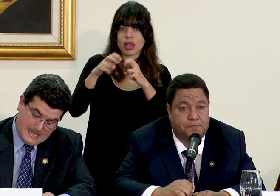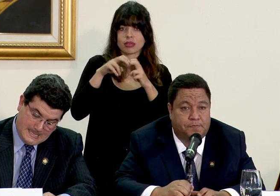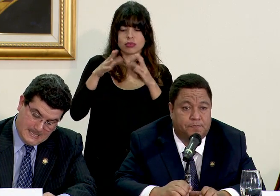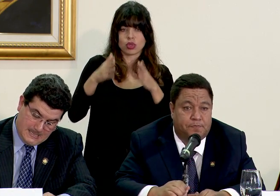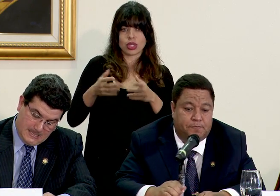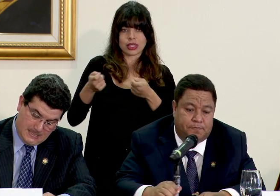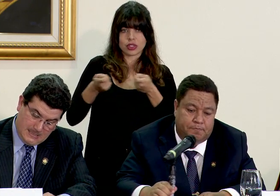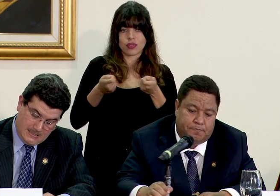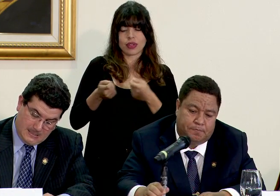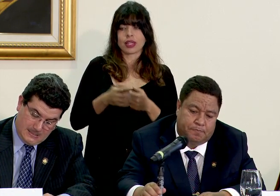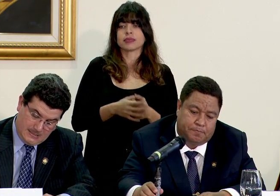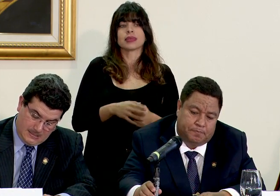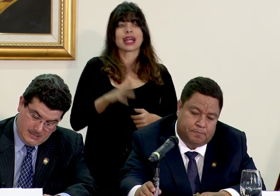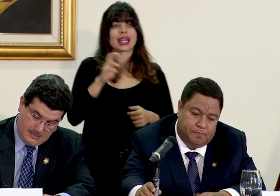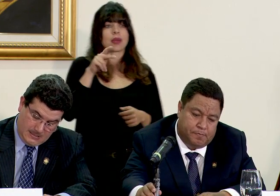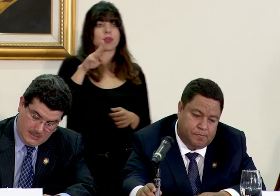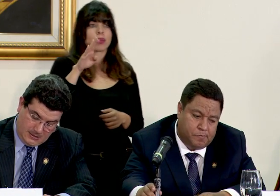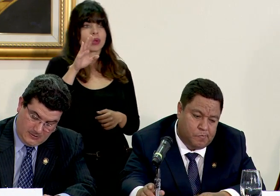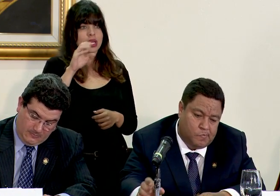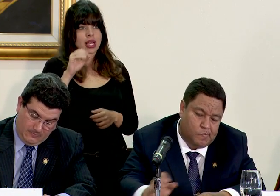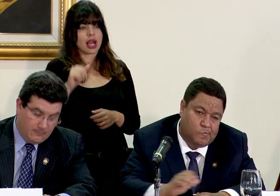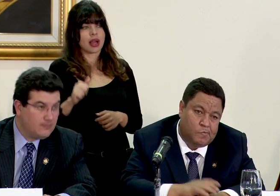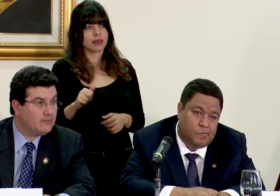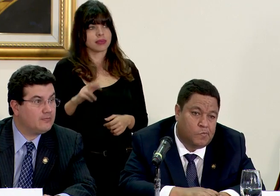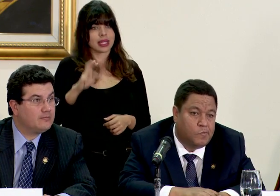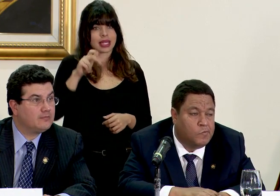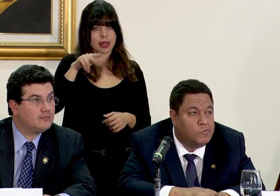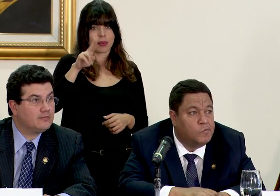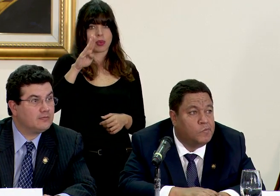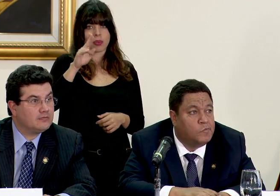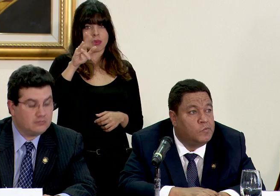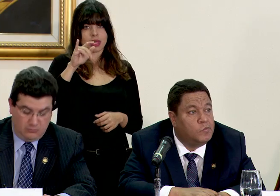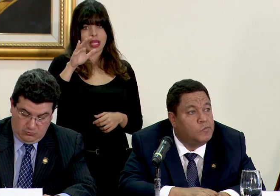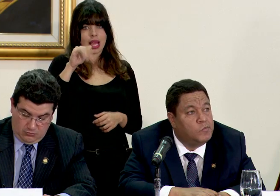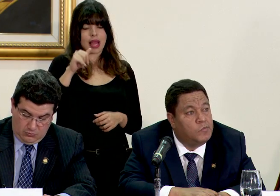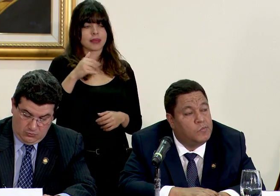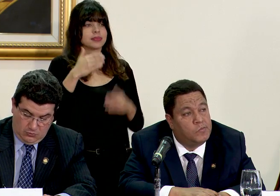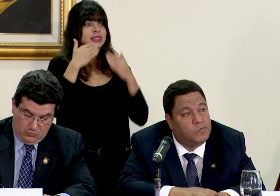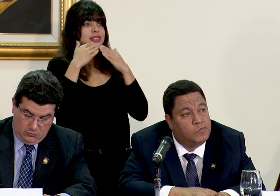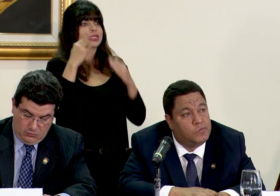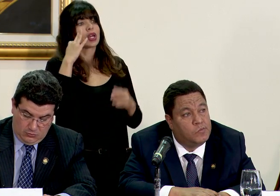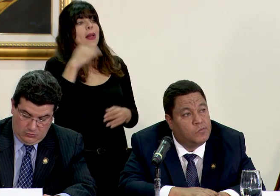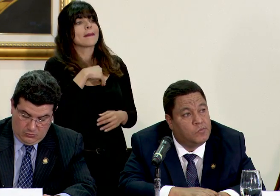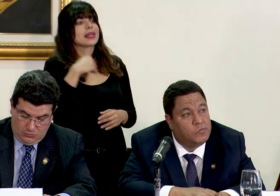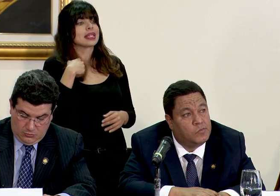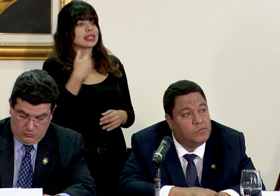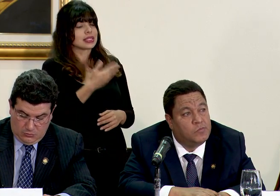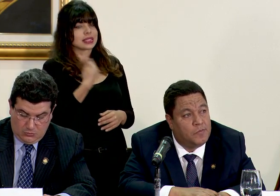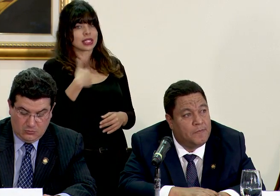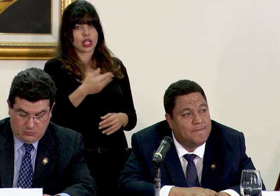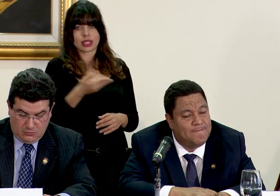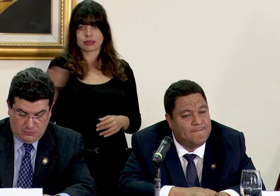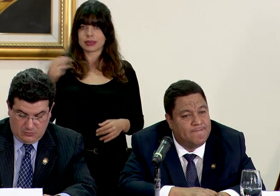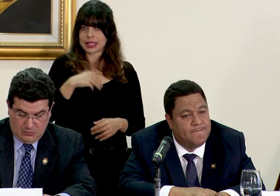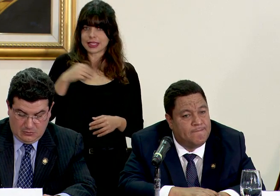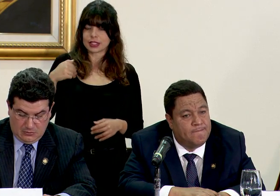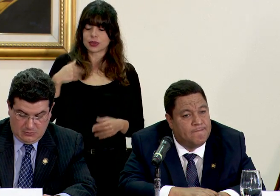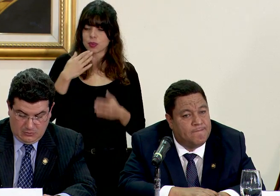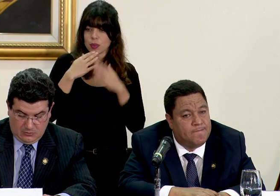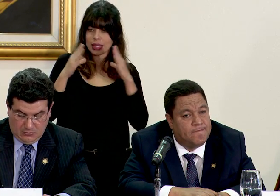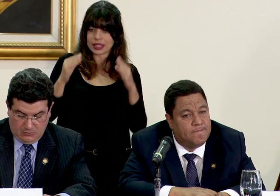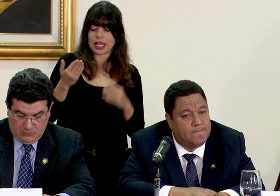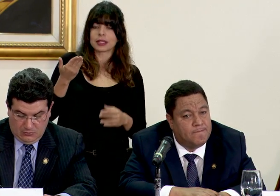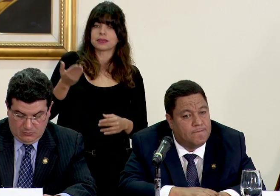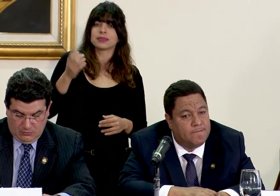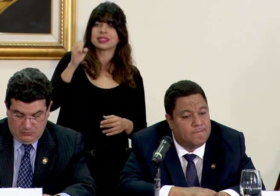la república don ricardo sosa por favor buenas tardes señora ministra señores ministros don